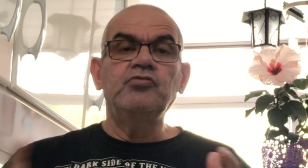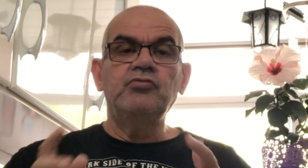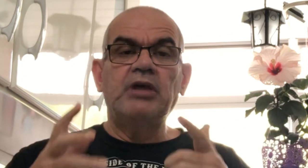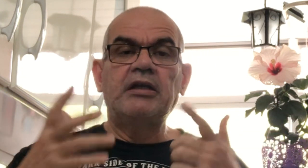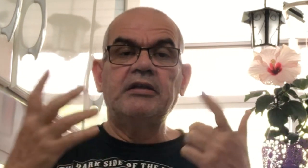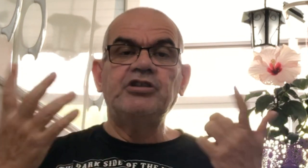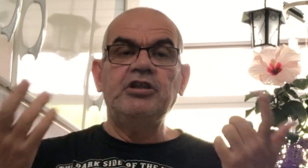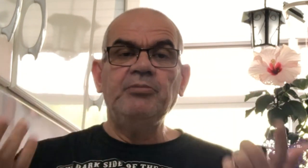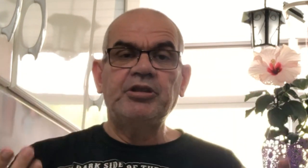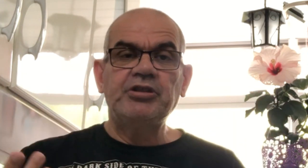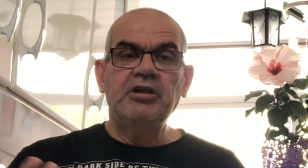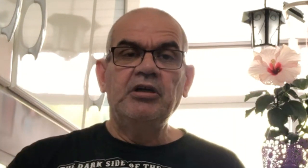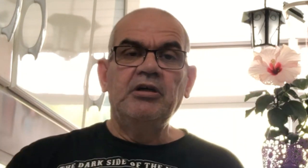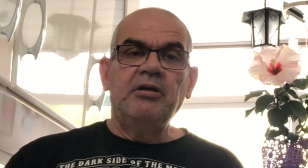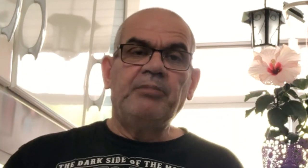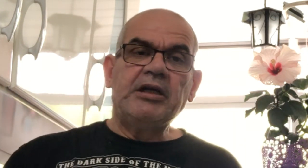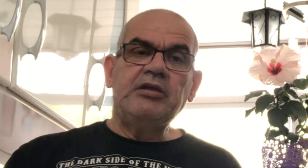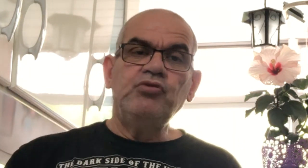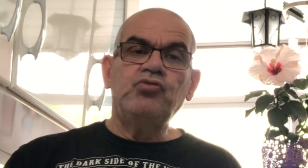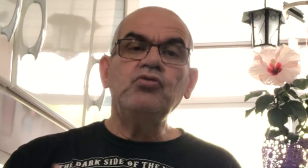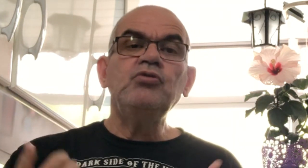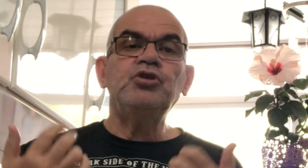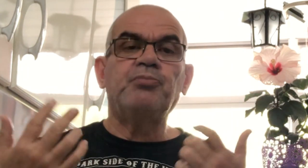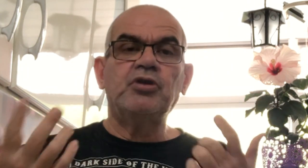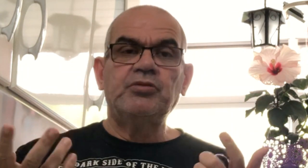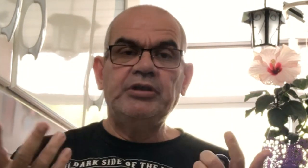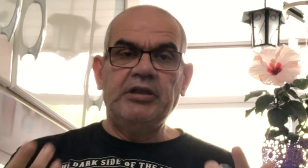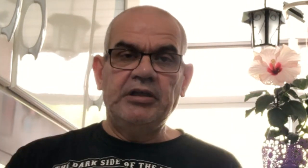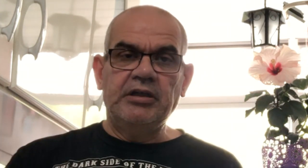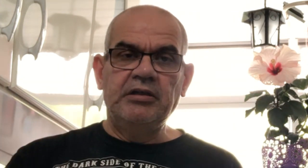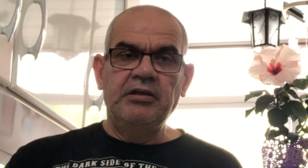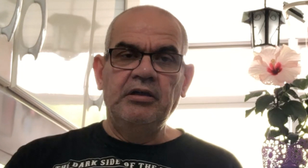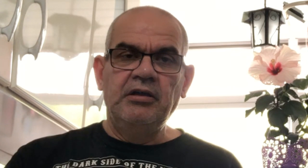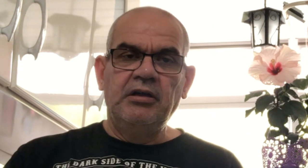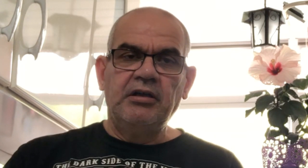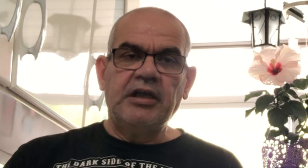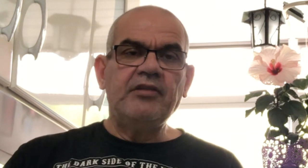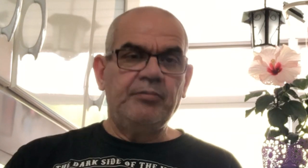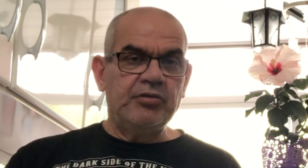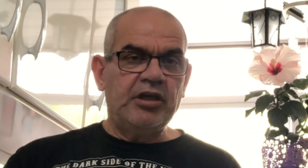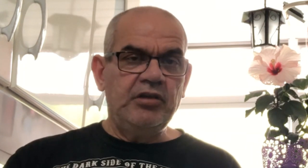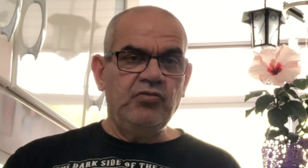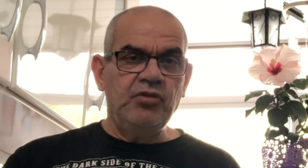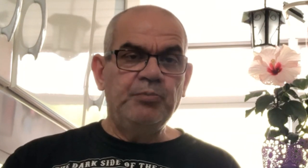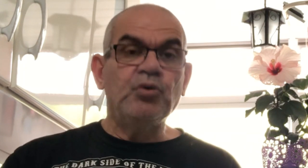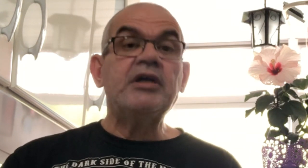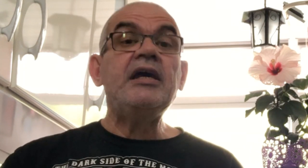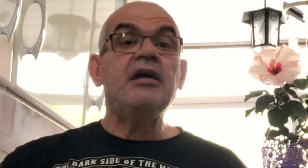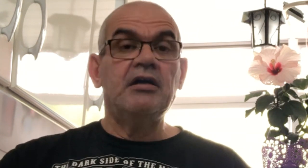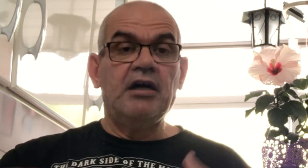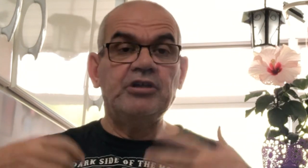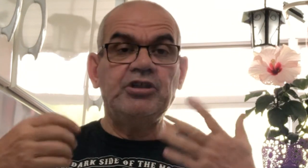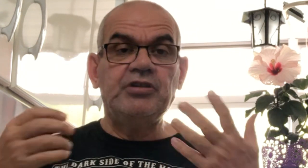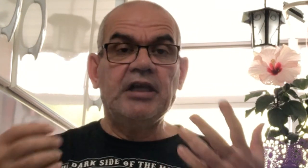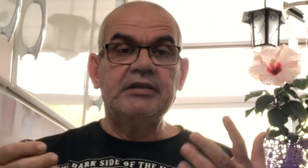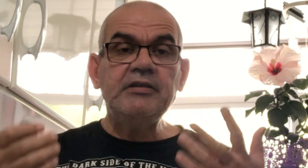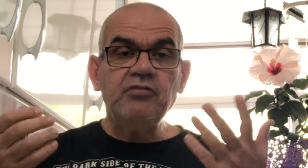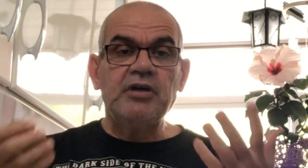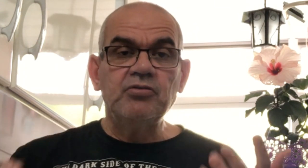mundo das libras para que os surdos possam entender. Querem saber o que é isso e por que a gente dá tanto valor,